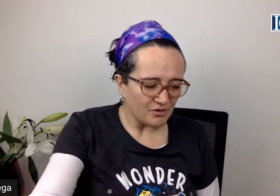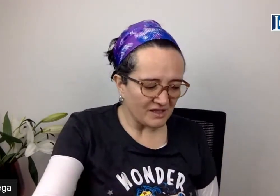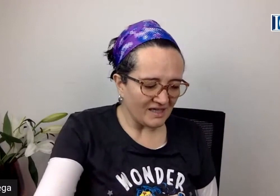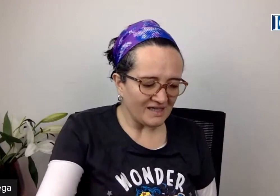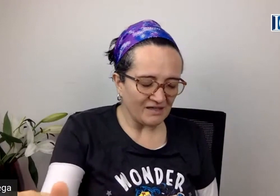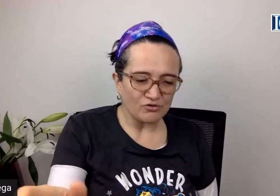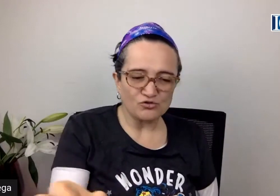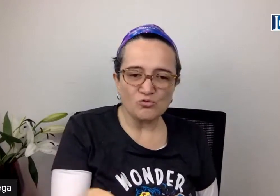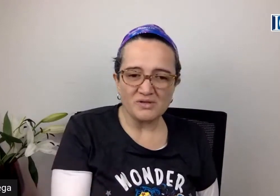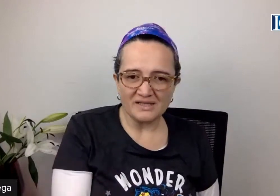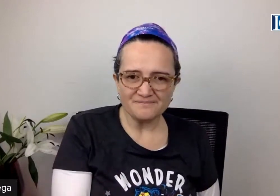la costumbre